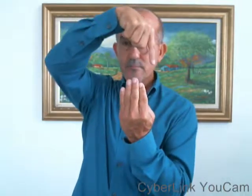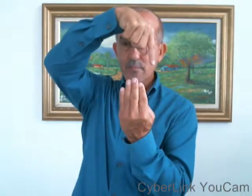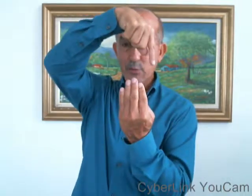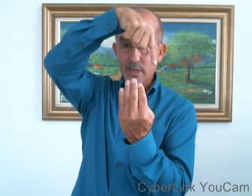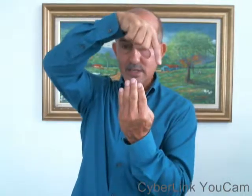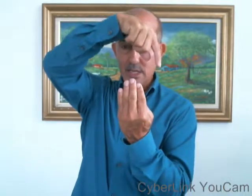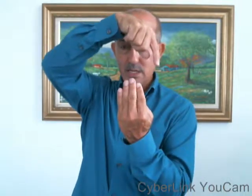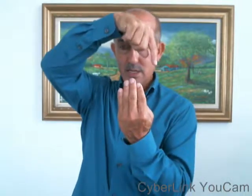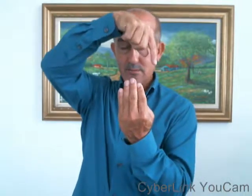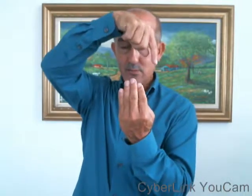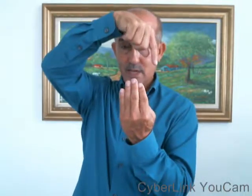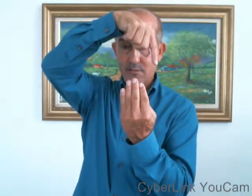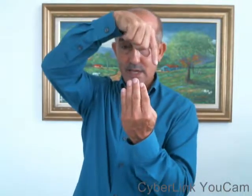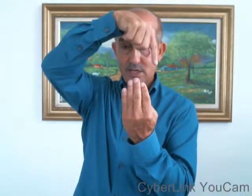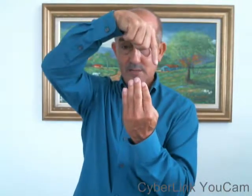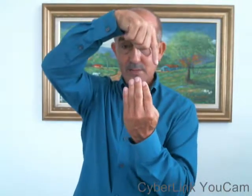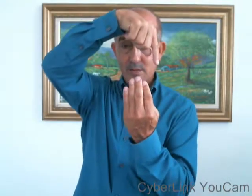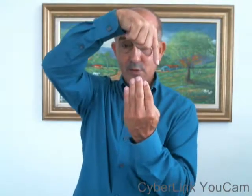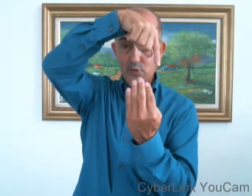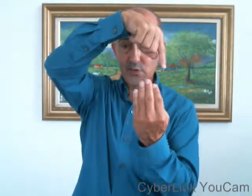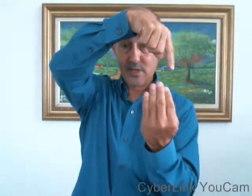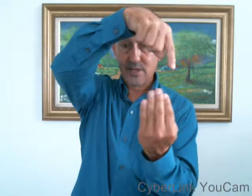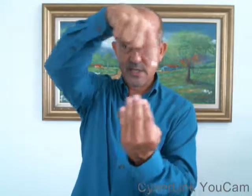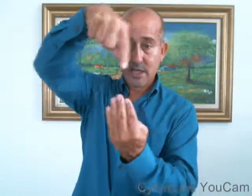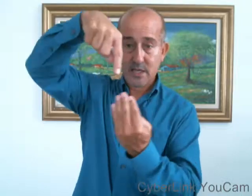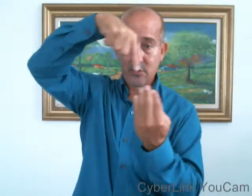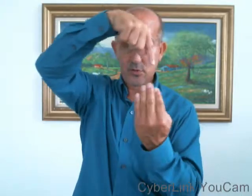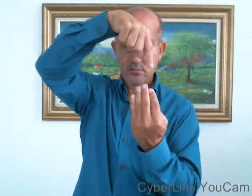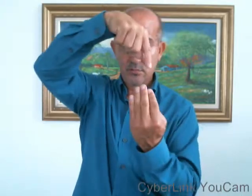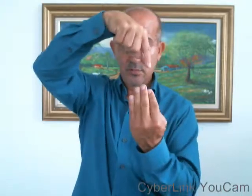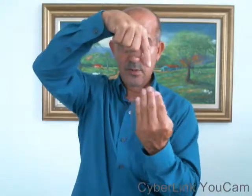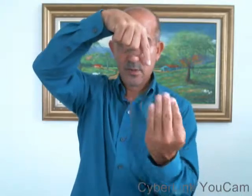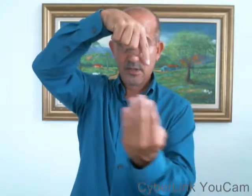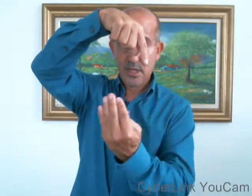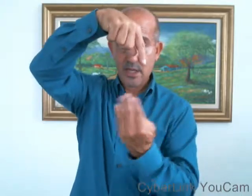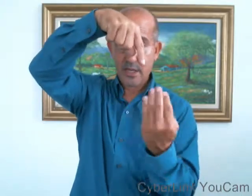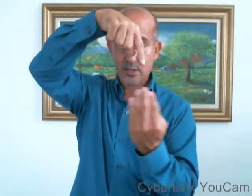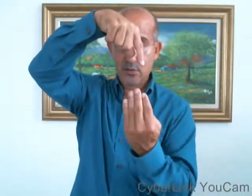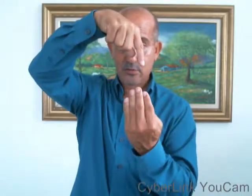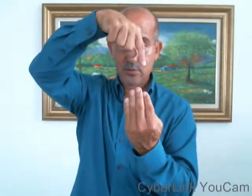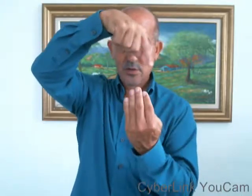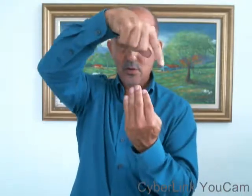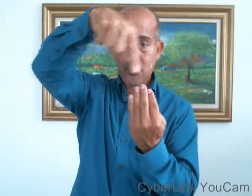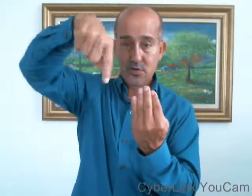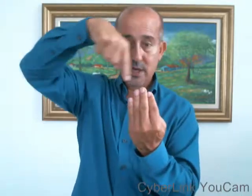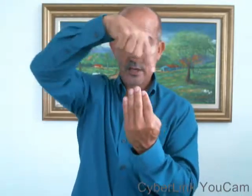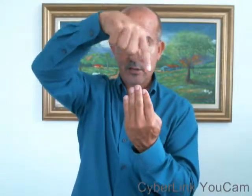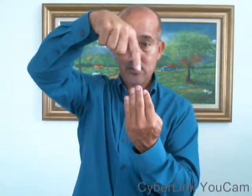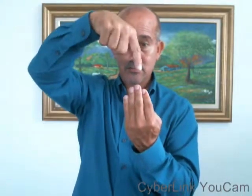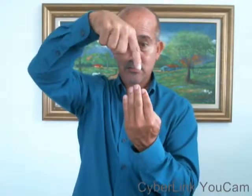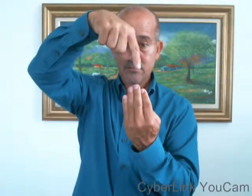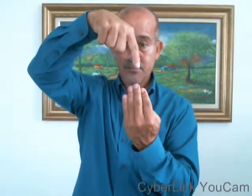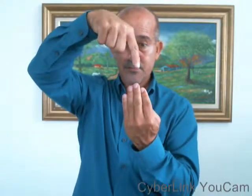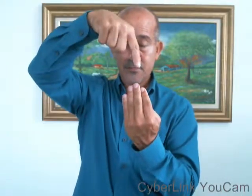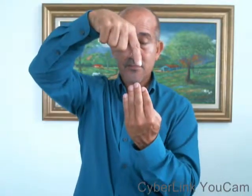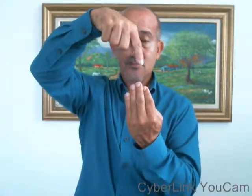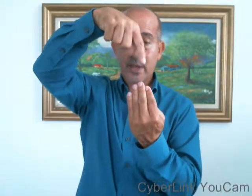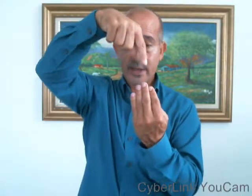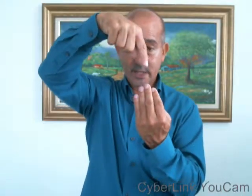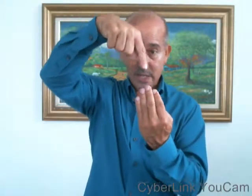vea una seña, una flecha, pero usted no sabe si es esto, si es esto, o si es esto. Pues en este